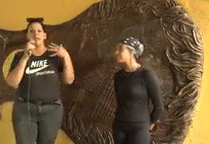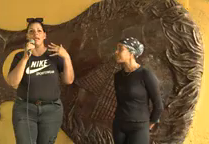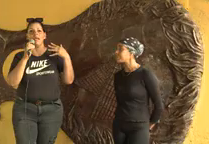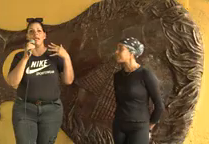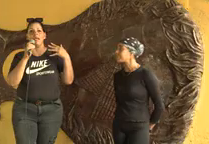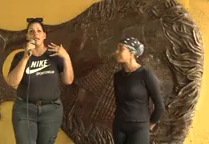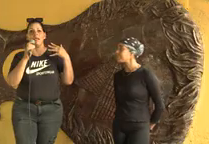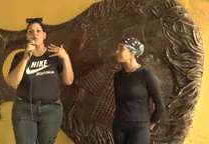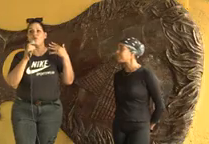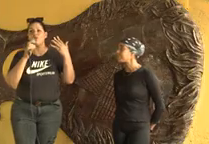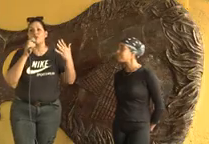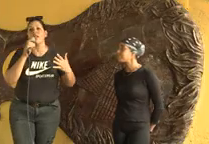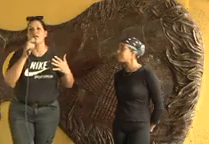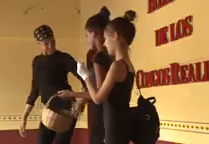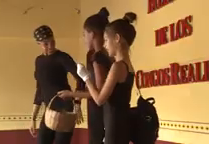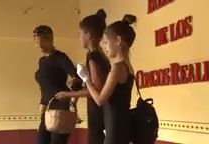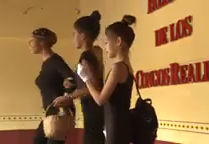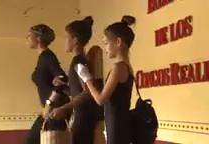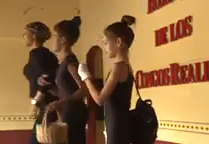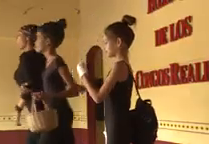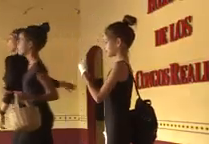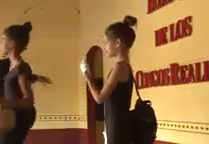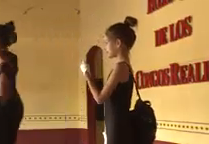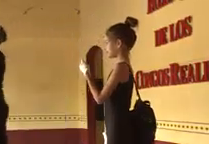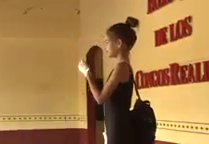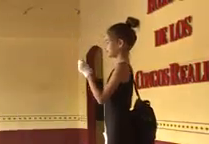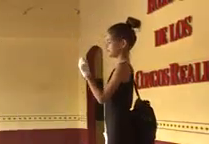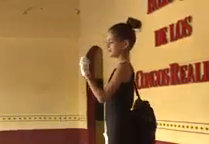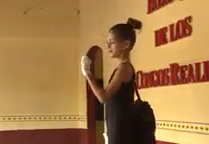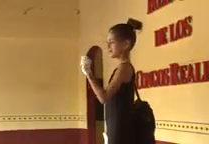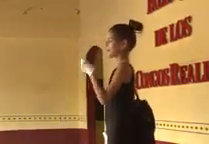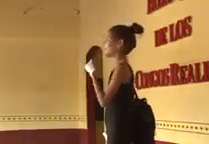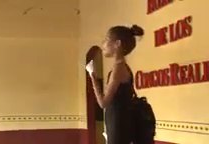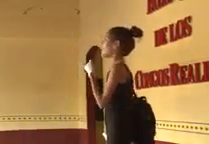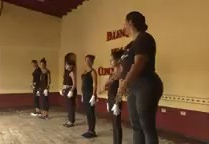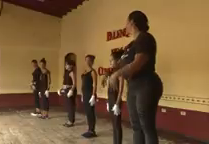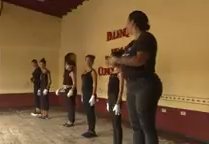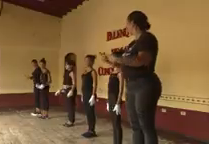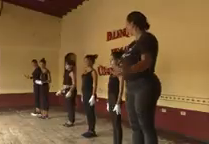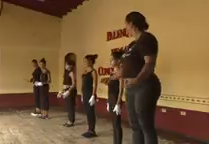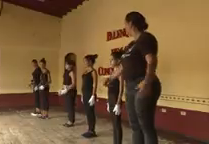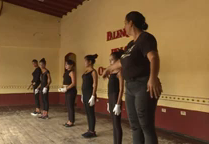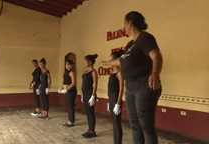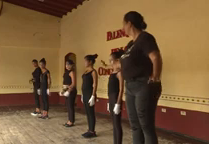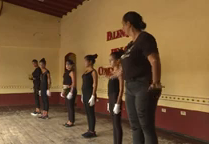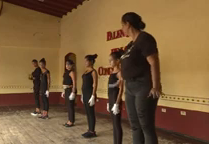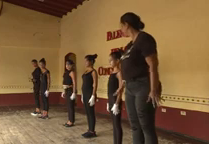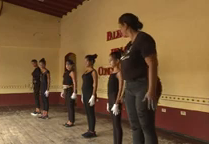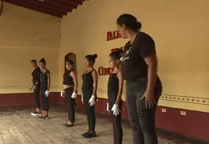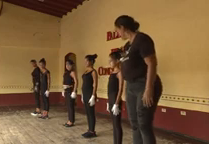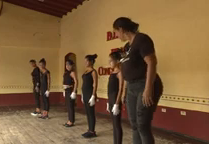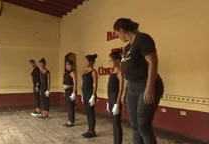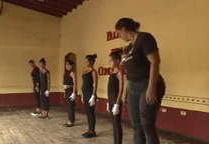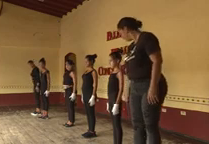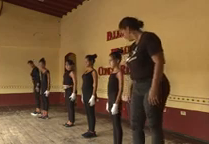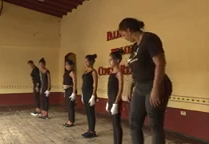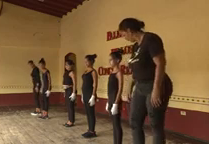incursionar en ese mundo del arte para que ella pueda tener sus resultados de trabajo. Es un trabajo muy, muy